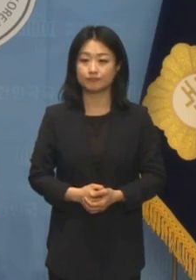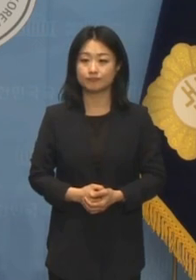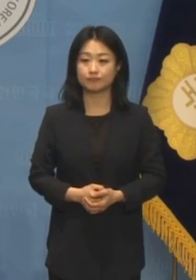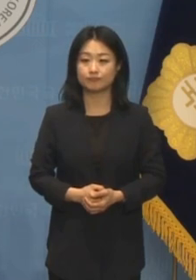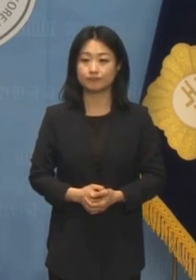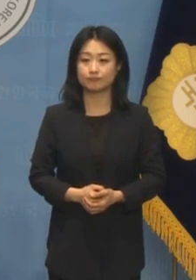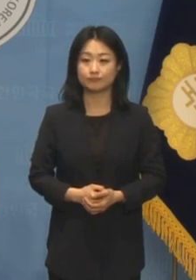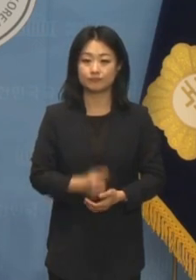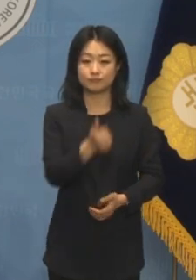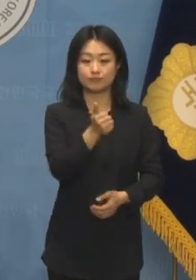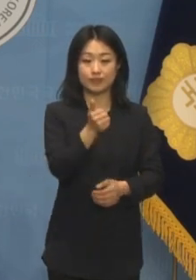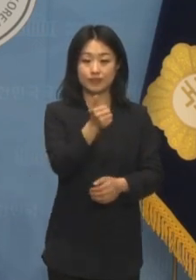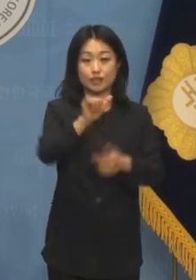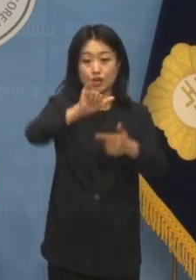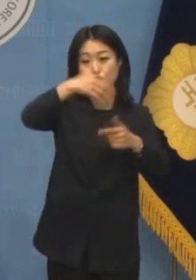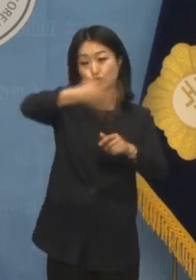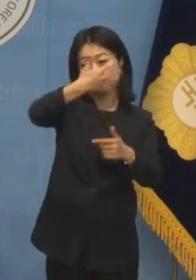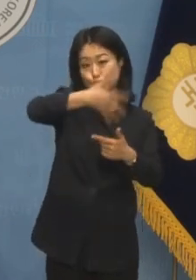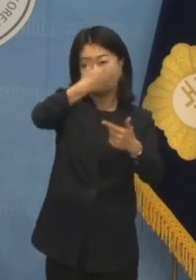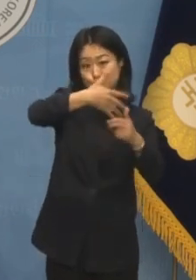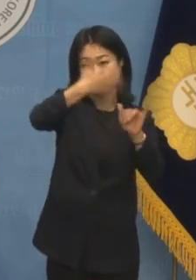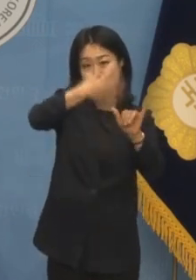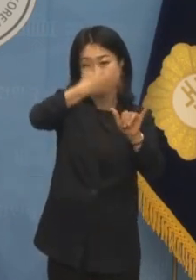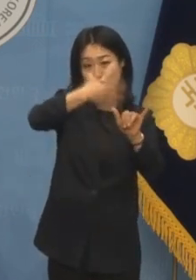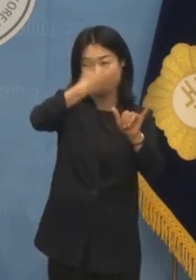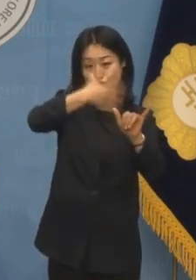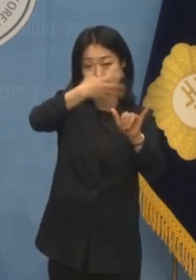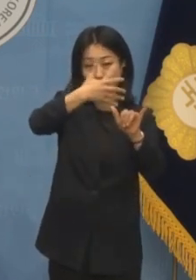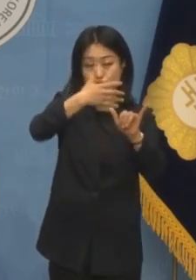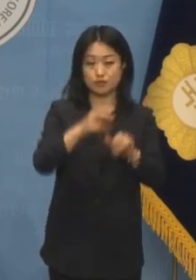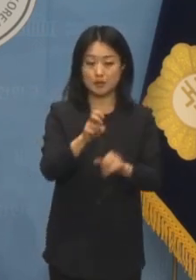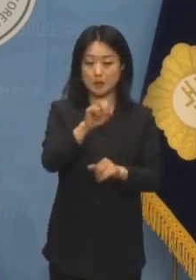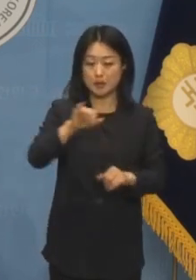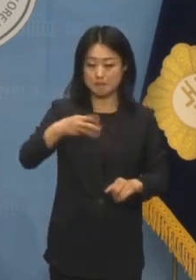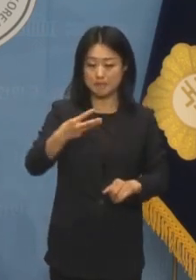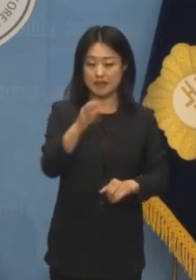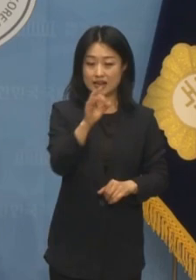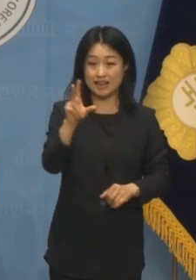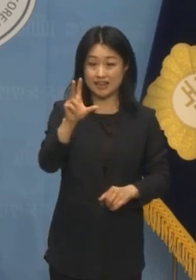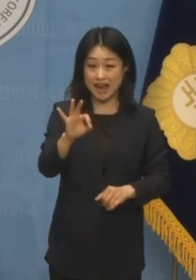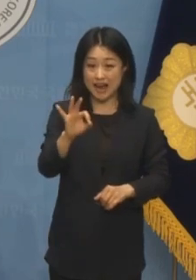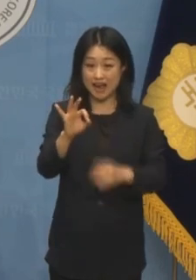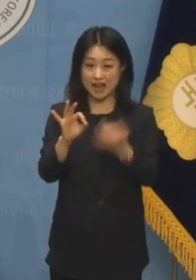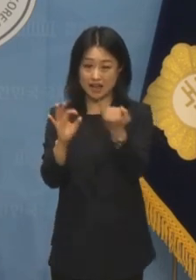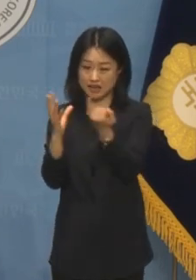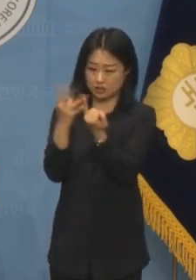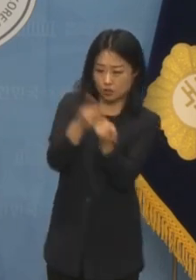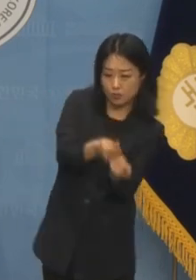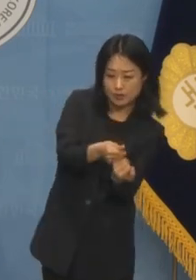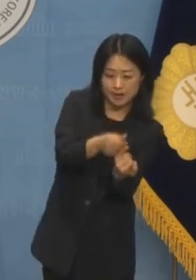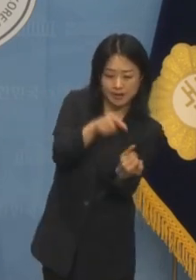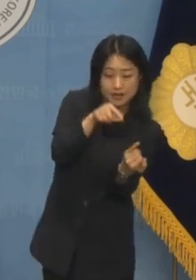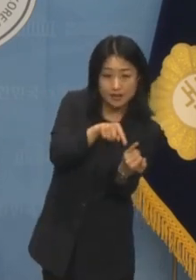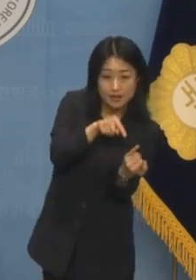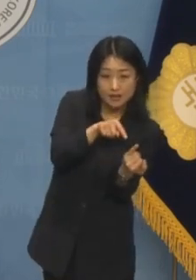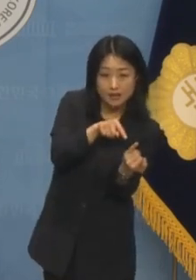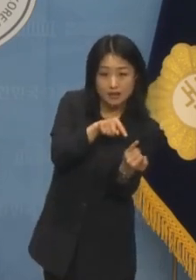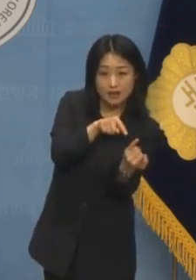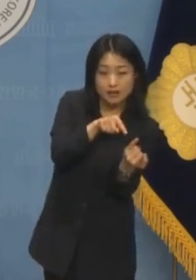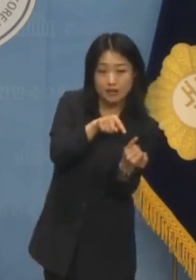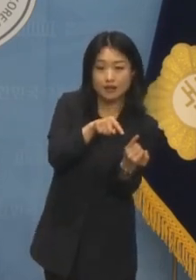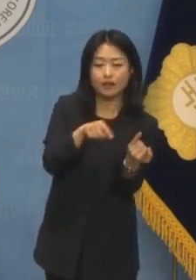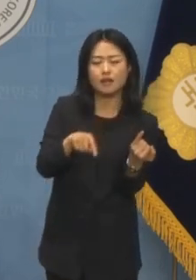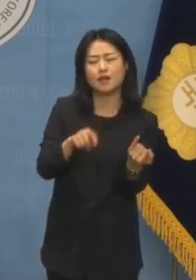한 유튜브 채널에 2004년 밀양 집단 성폭행 사건 가해자가 등장하면서 지난 주말